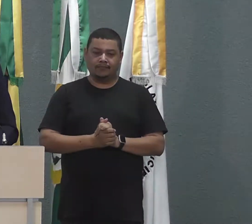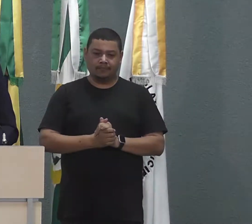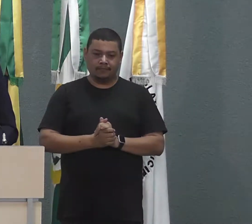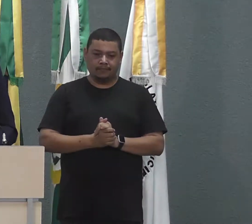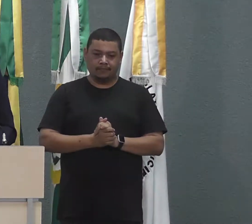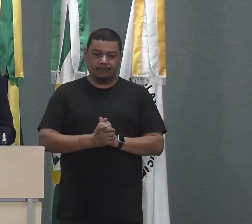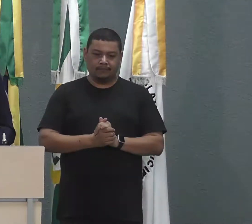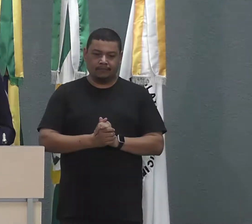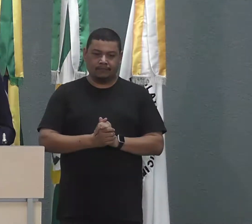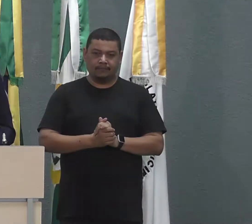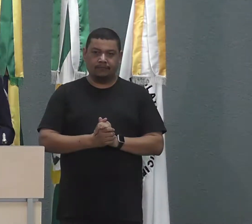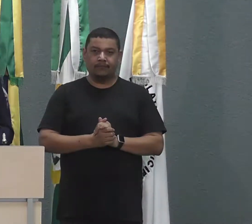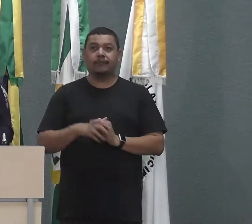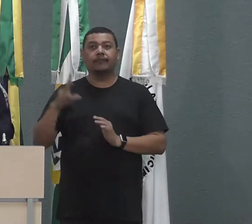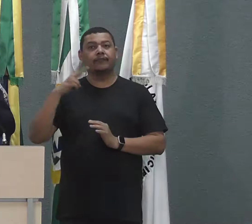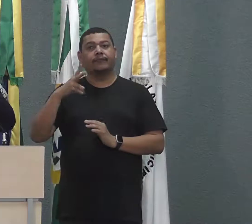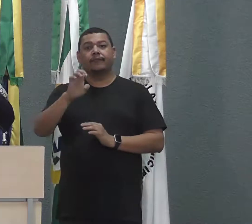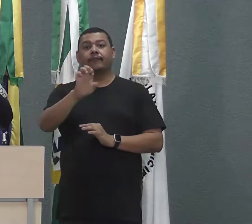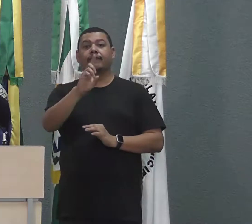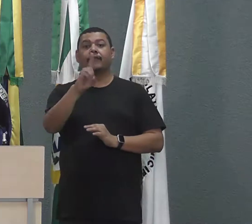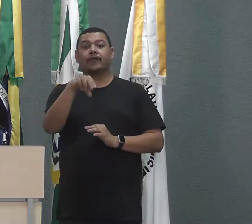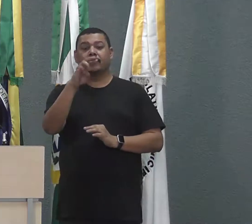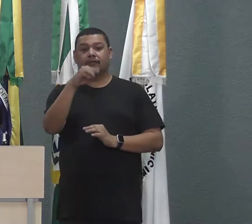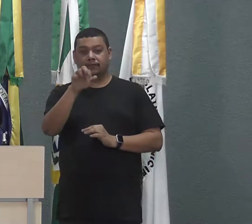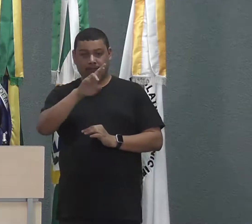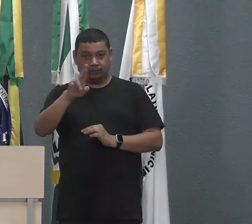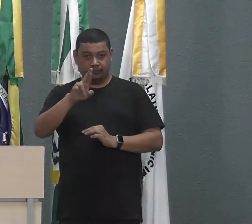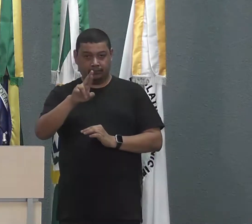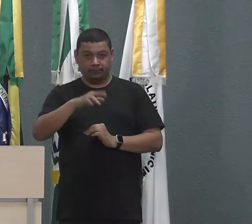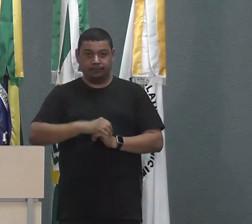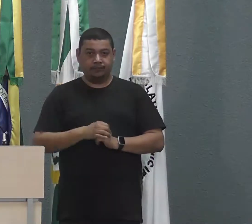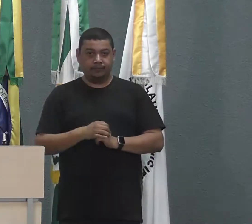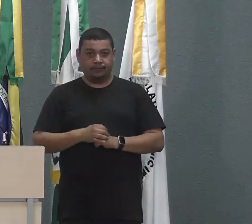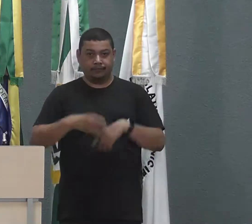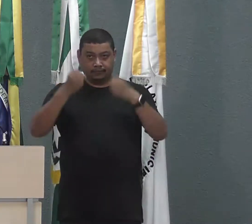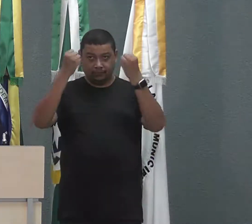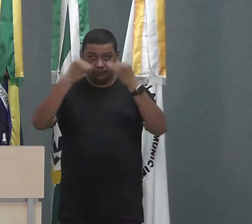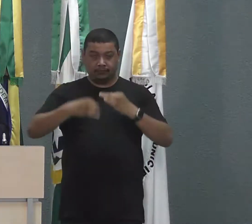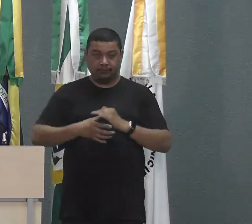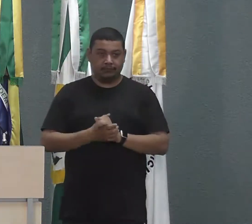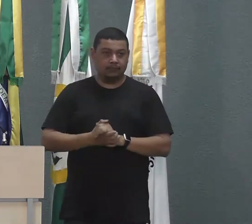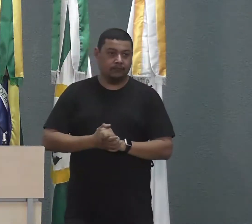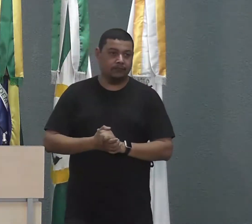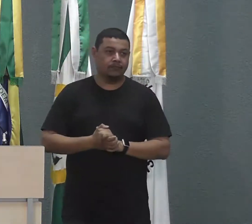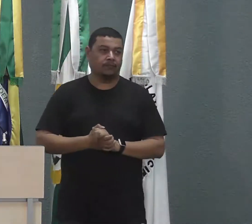o vereador Capicho falou no discurso dele a respeito de